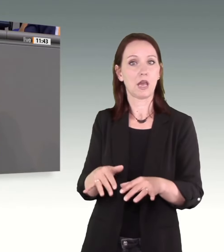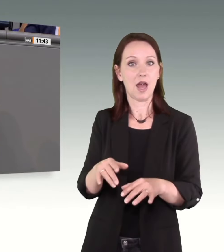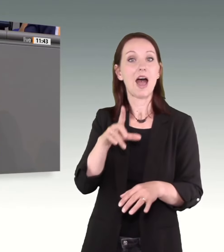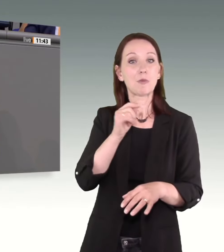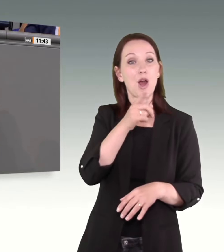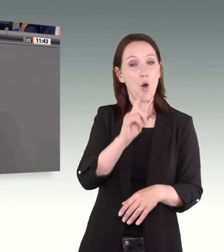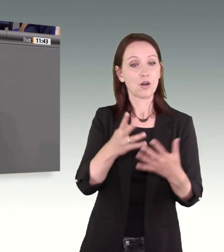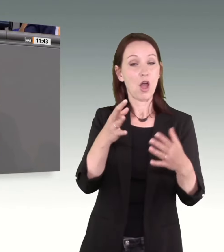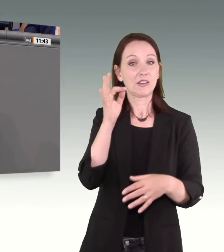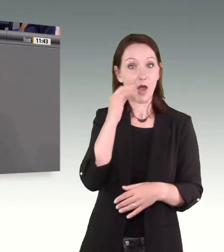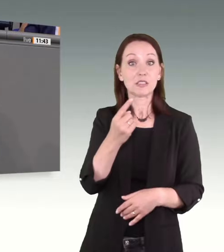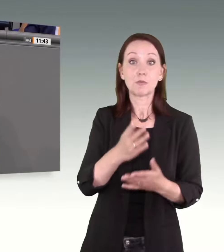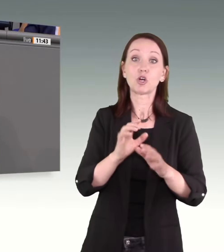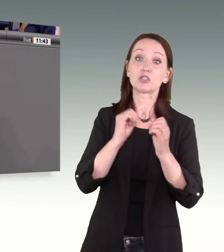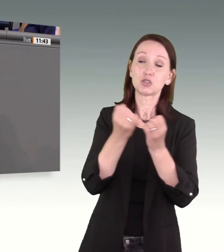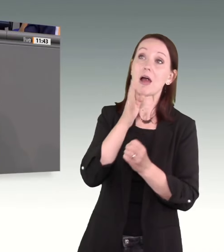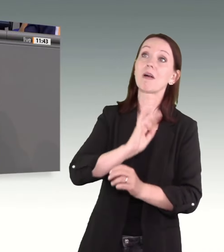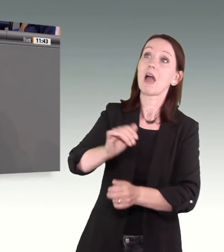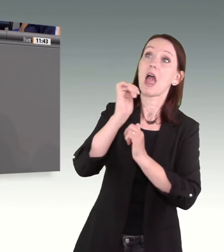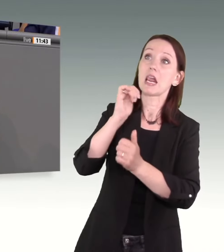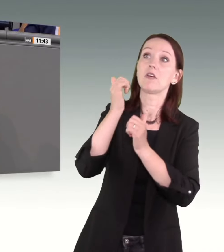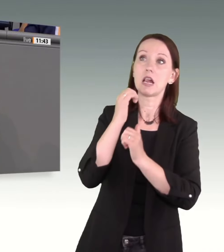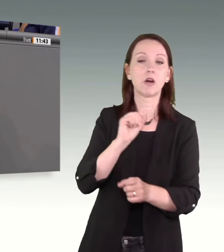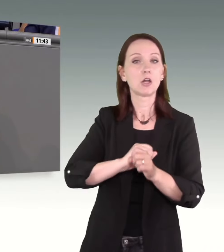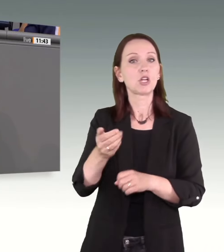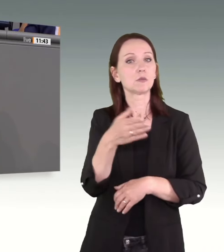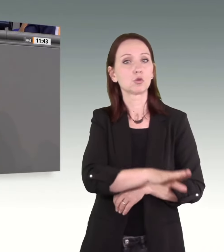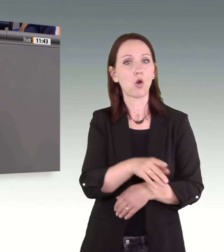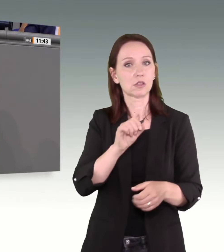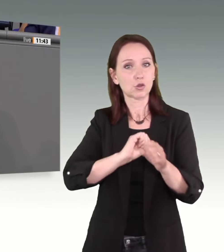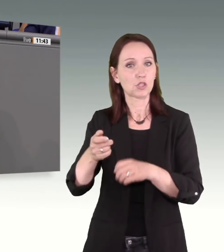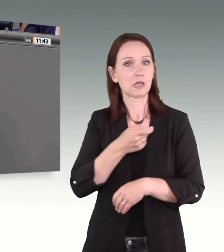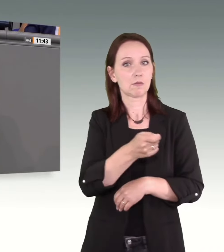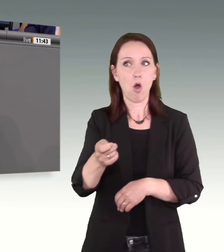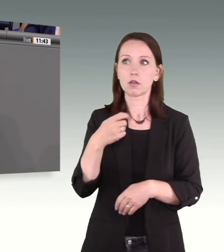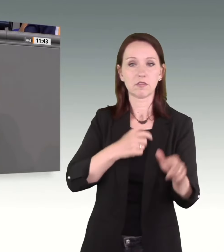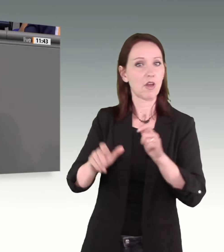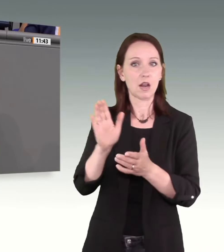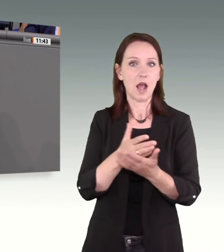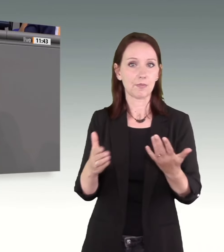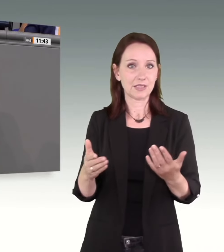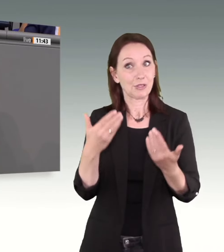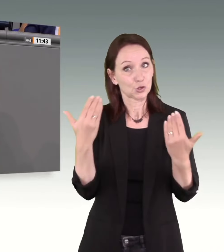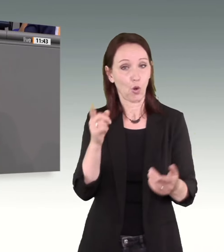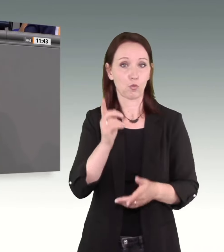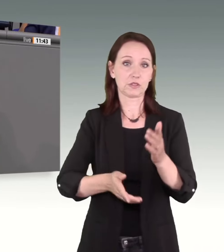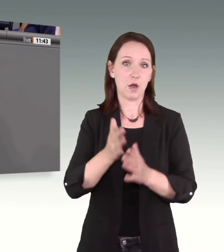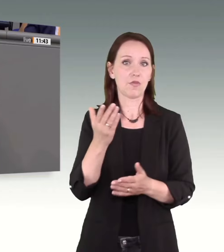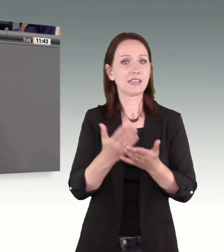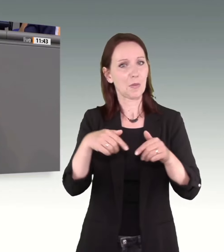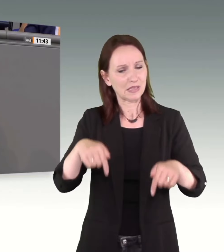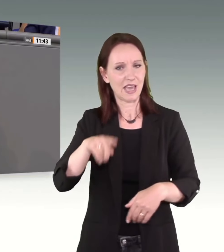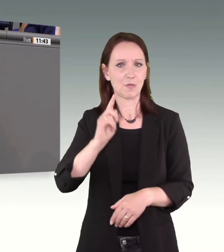haben und deren Tod wir am Ende nicht verhindern konnten. Und das, liebe Kolleginnen und Kollegen, muss ein Ende haben. Und darüber müssen wir uns doch hier